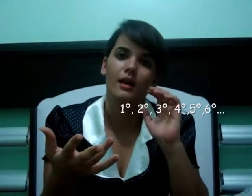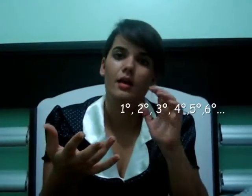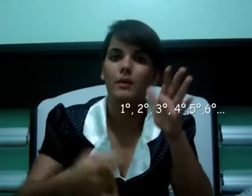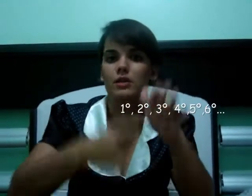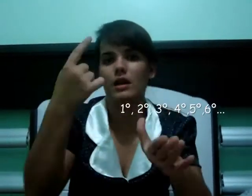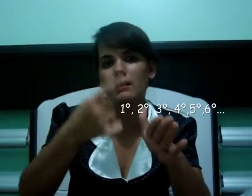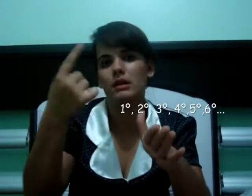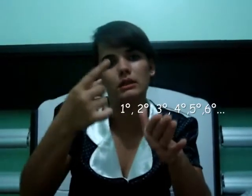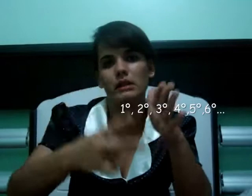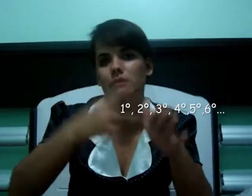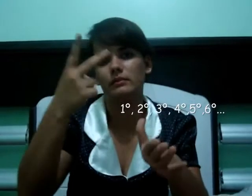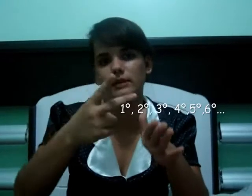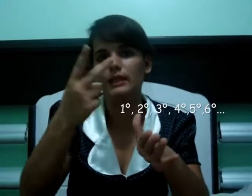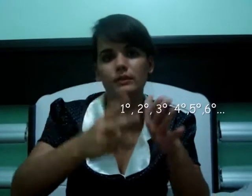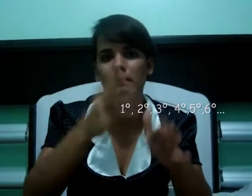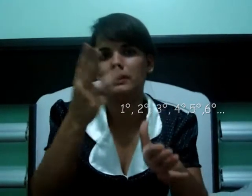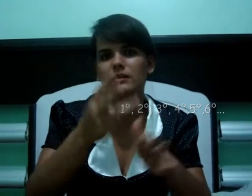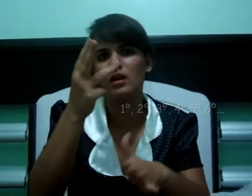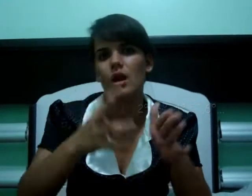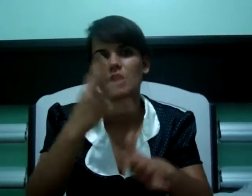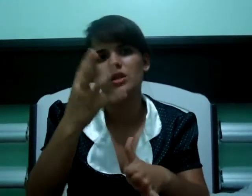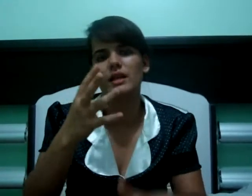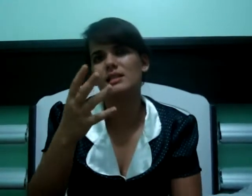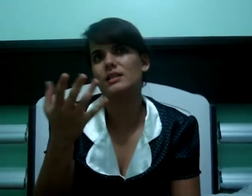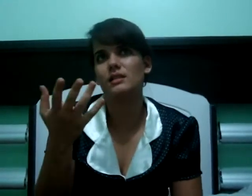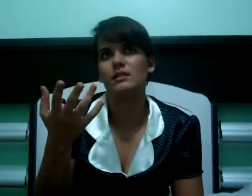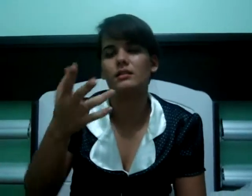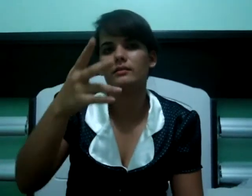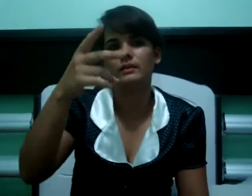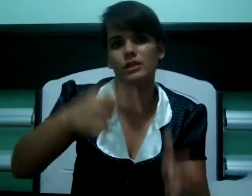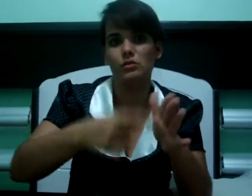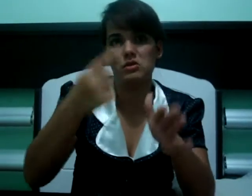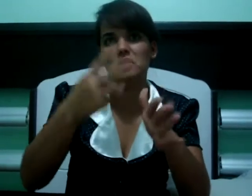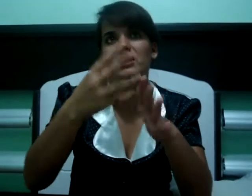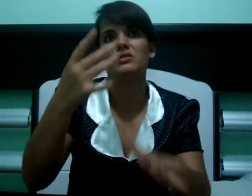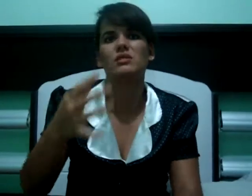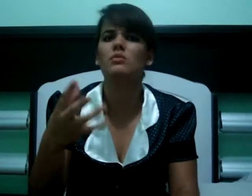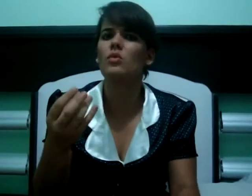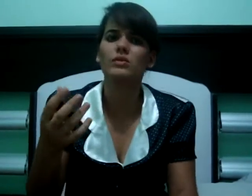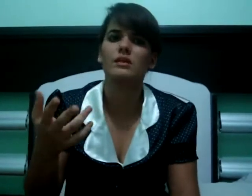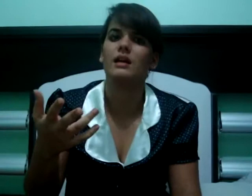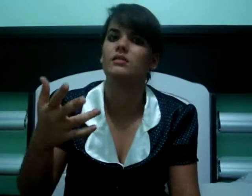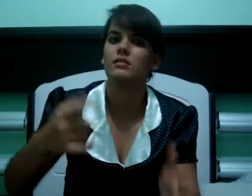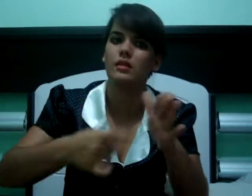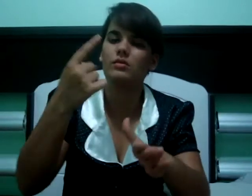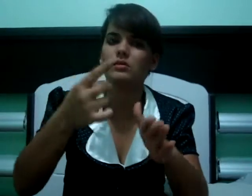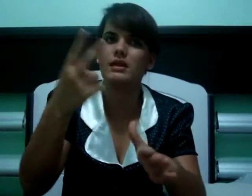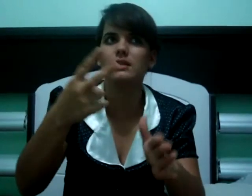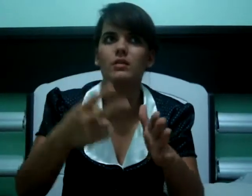Eu posso colocar a mão também, certo? Dependendo. Só que esses números ordinais não são muito usados. Eu uso mais assim,